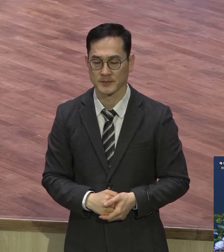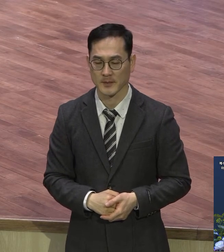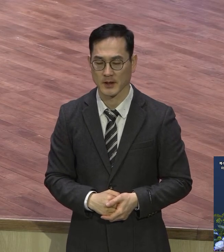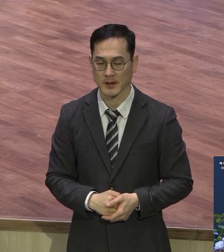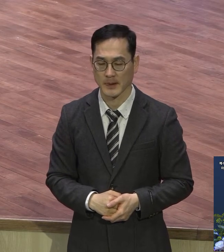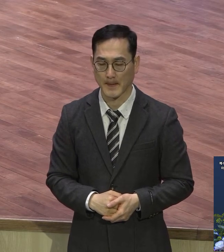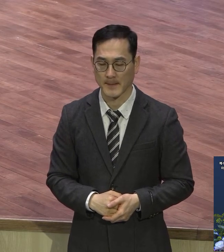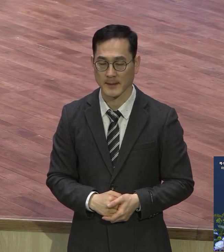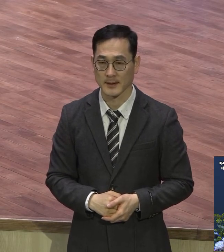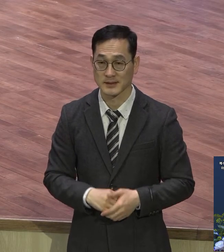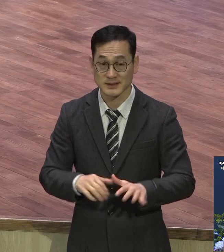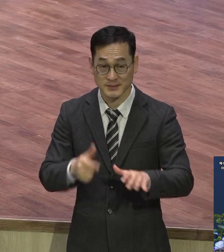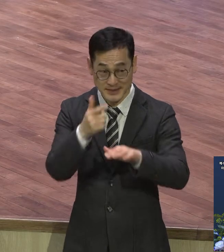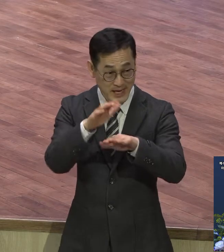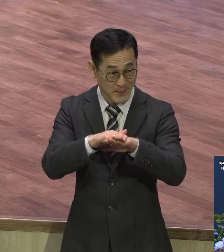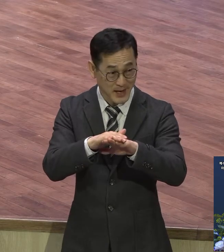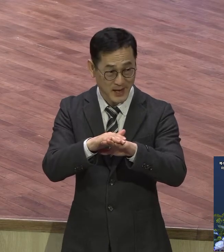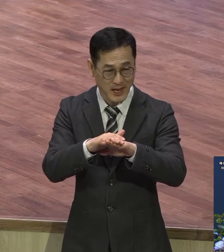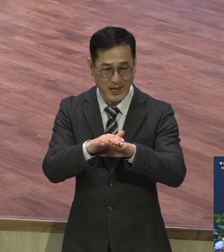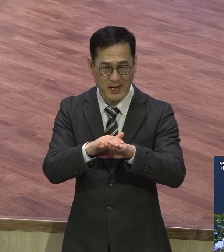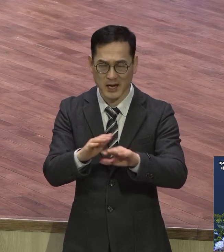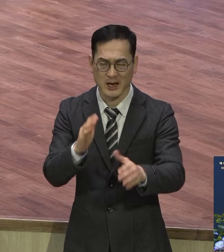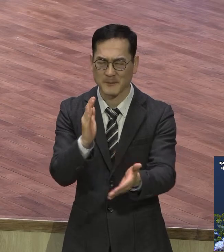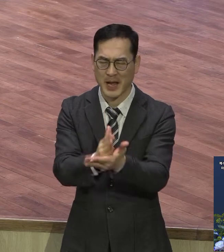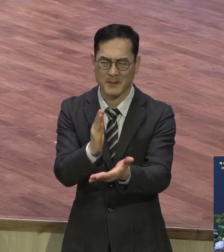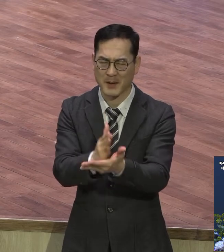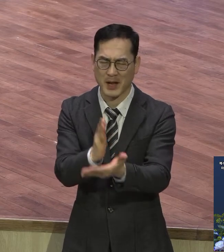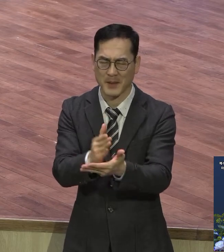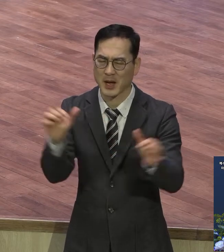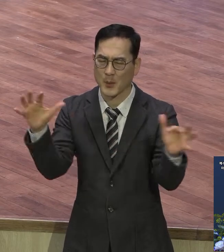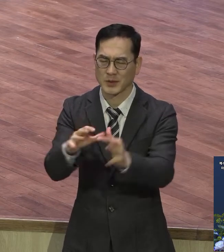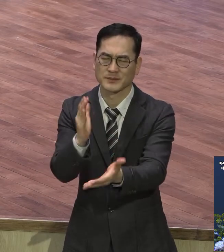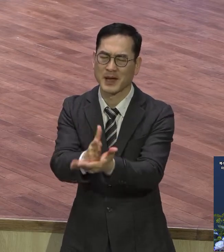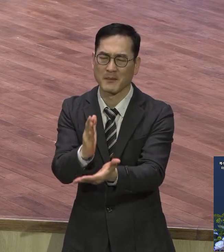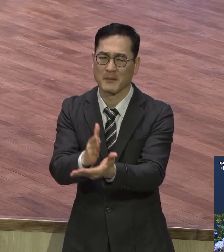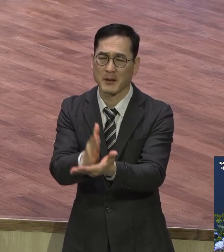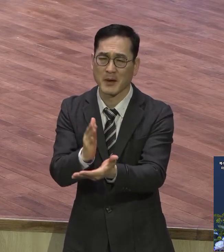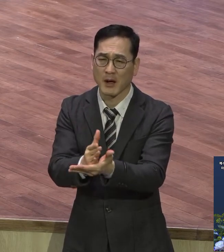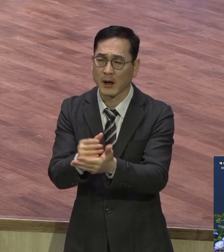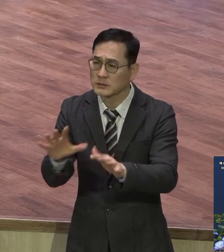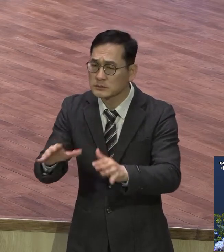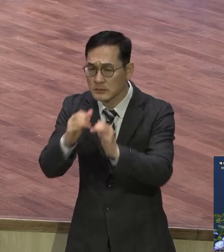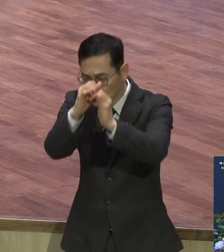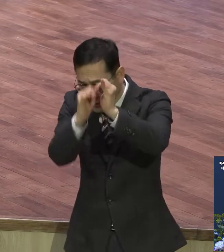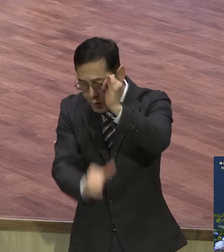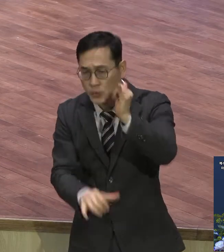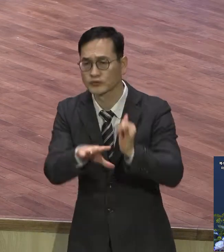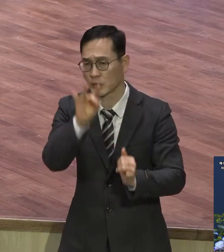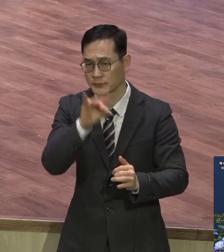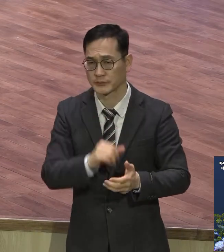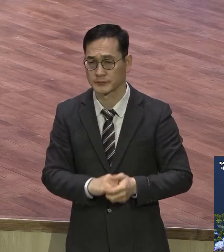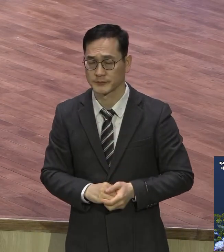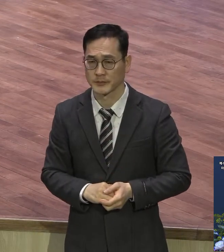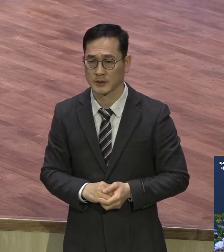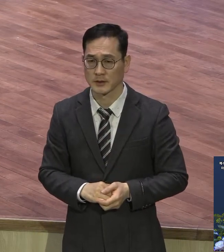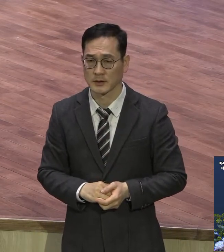이렇게까지 하는 이유가 뭐냐 이번 바이러스의 특징이